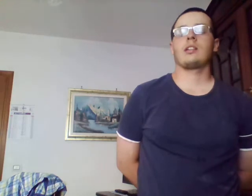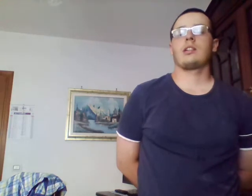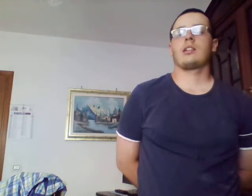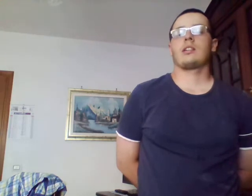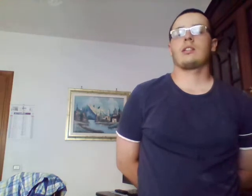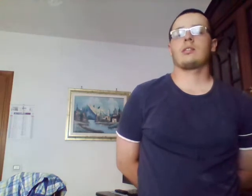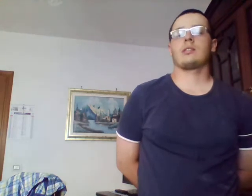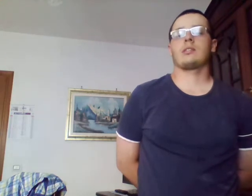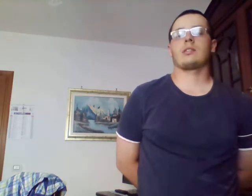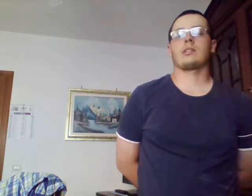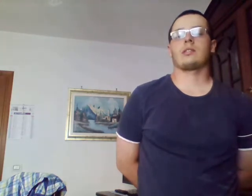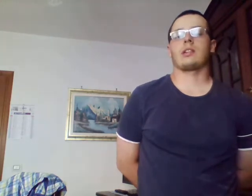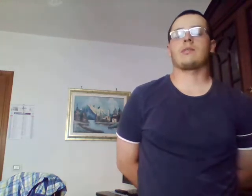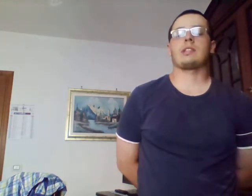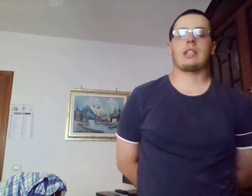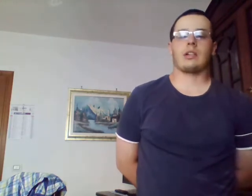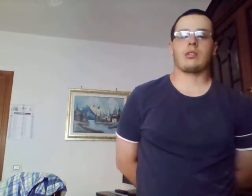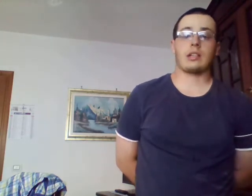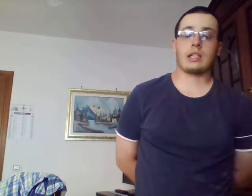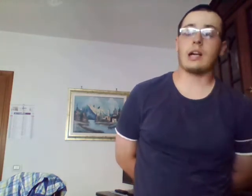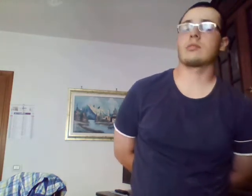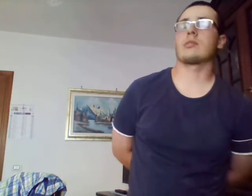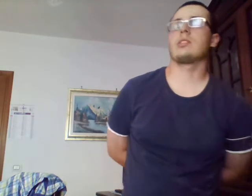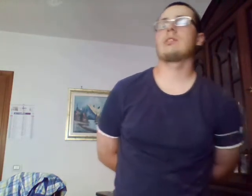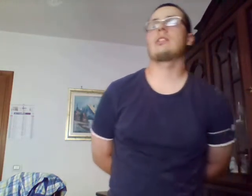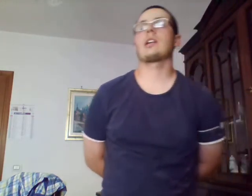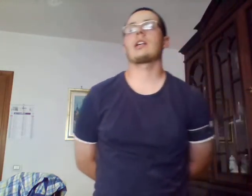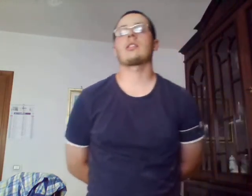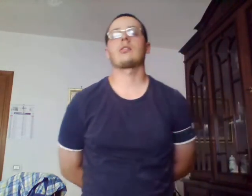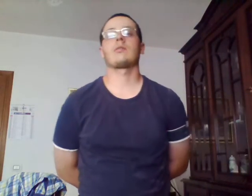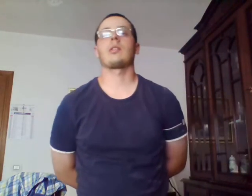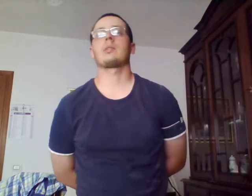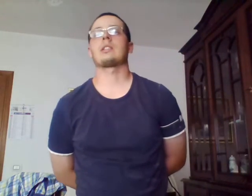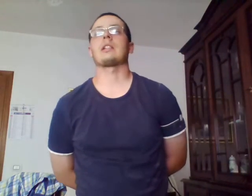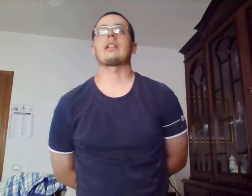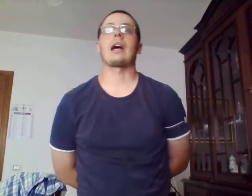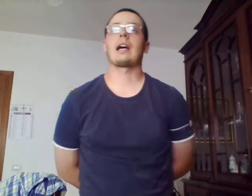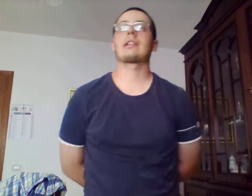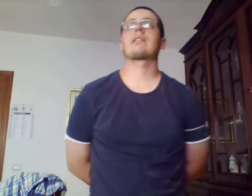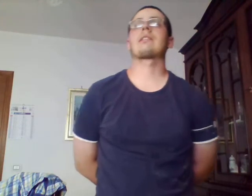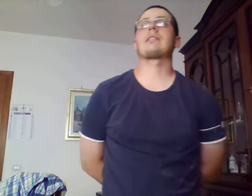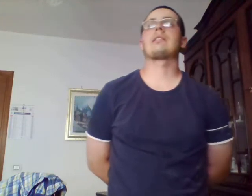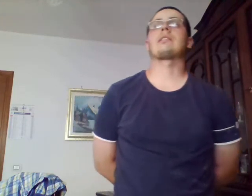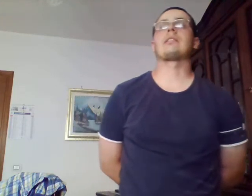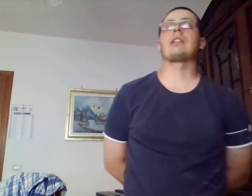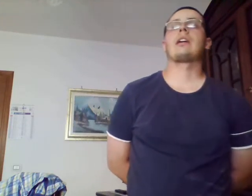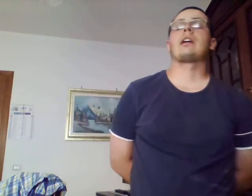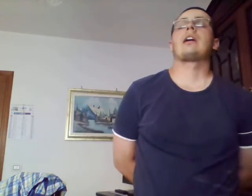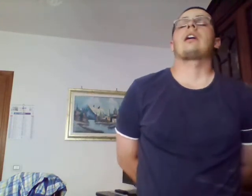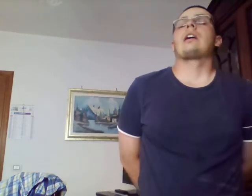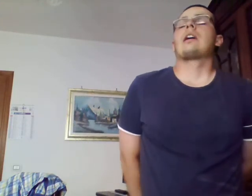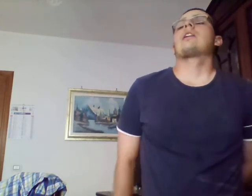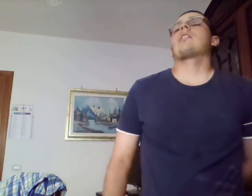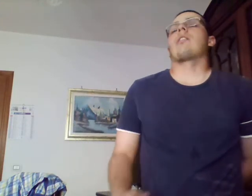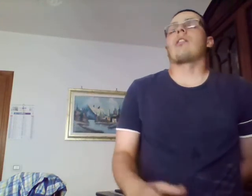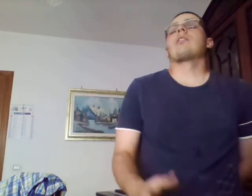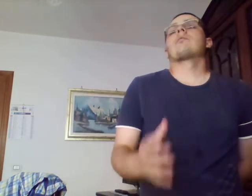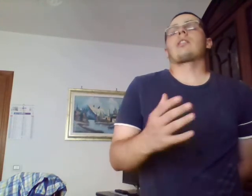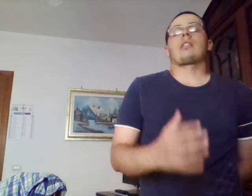cercando di evitare ovviamente grassi, oltre